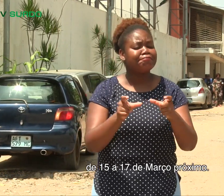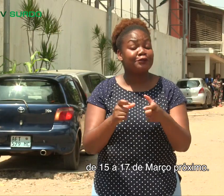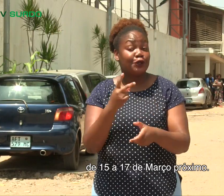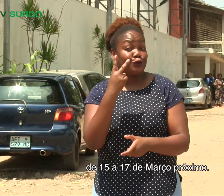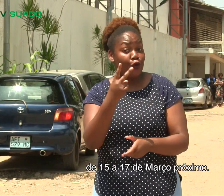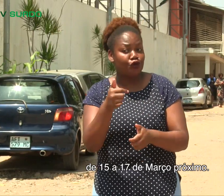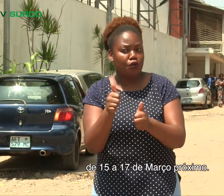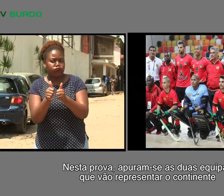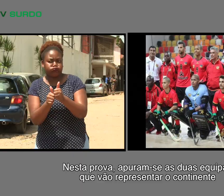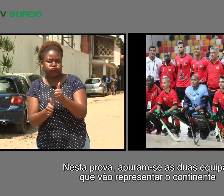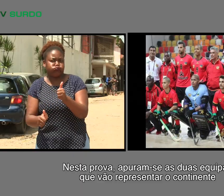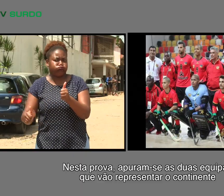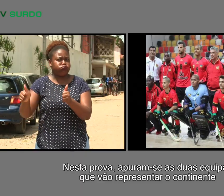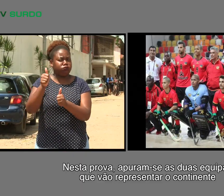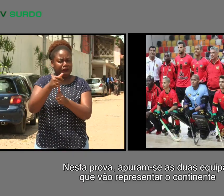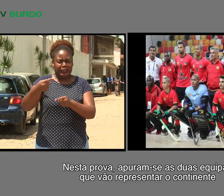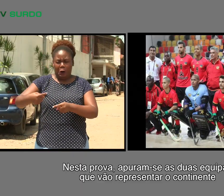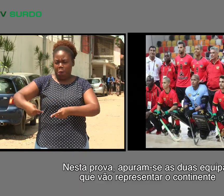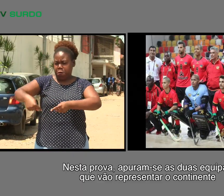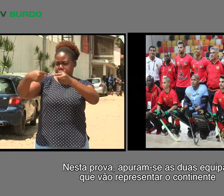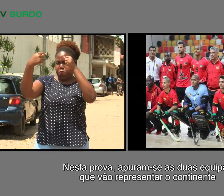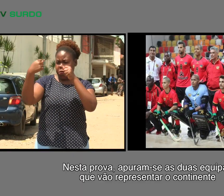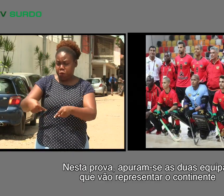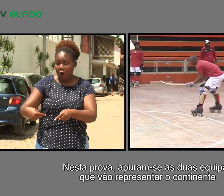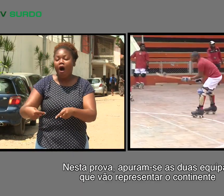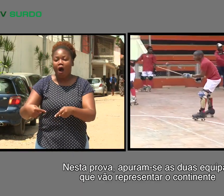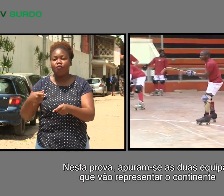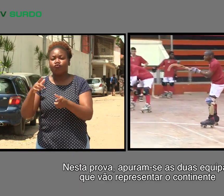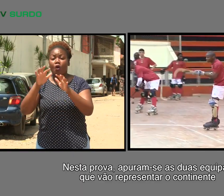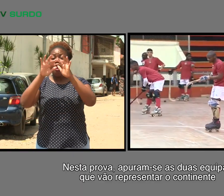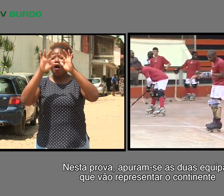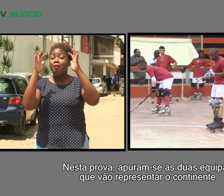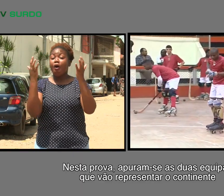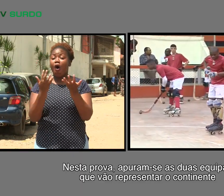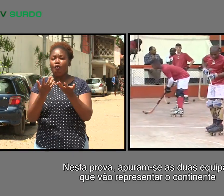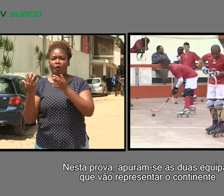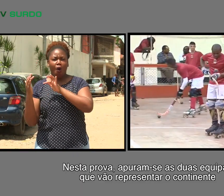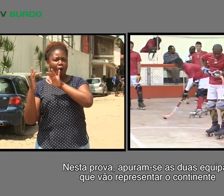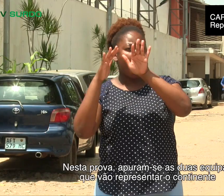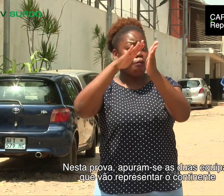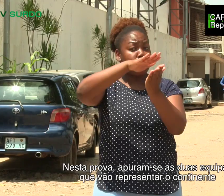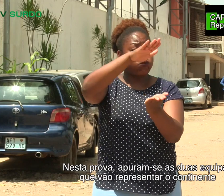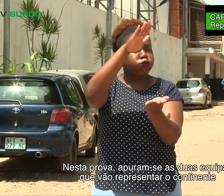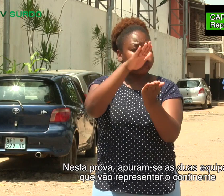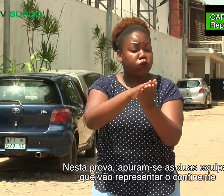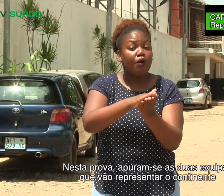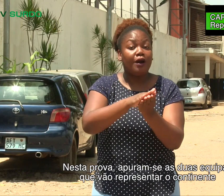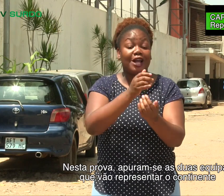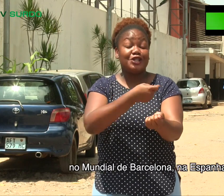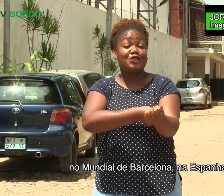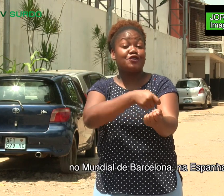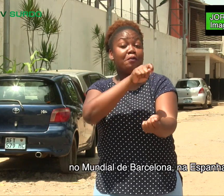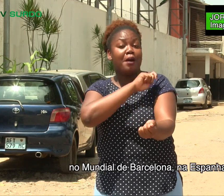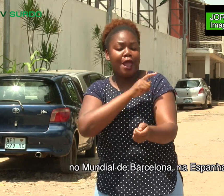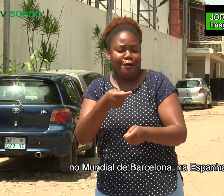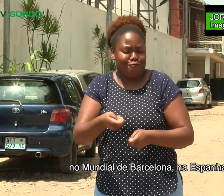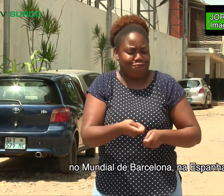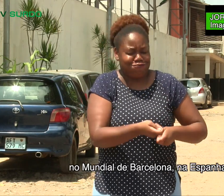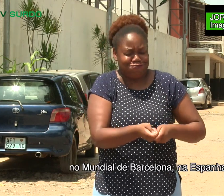próximo. Nesta prova, apuram-se duas equipas que vão representar o continente no Mundial de Barcelona